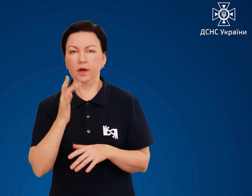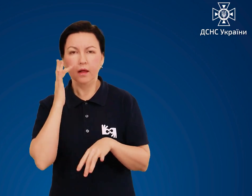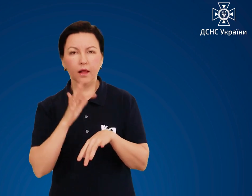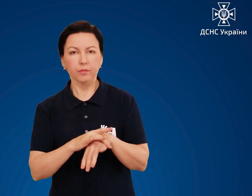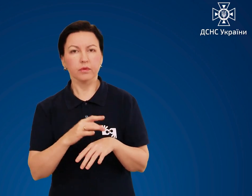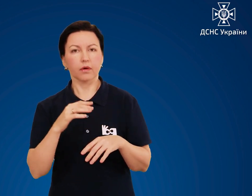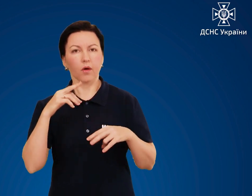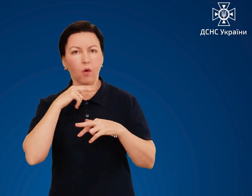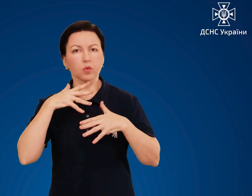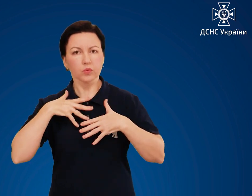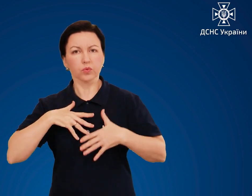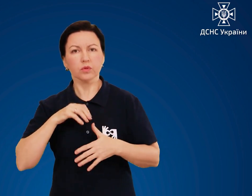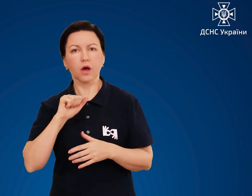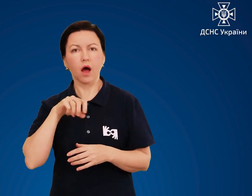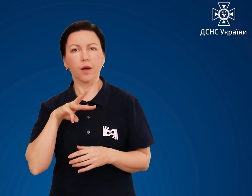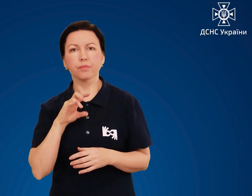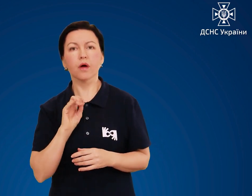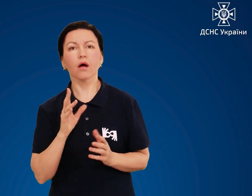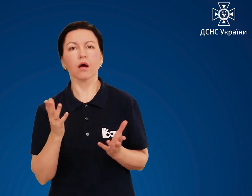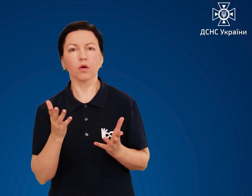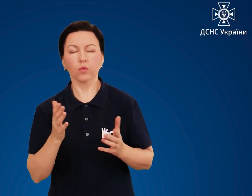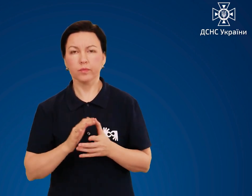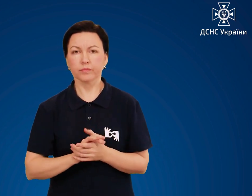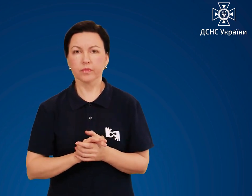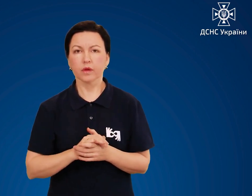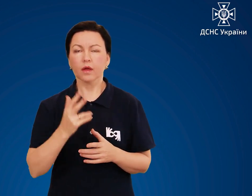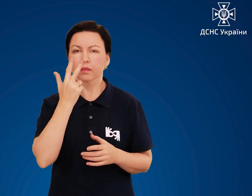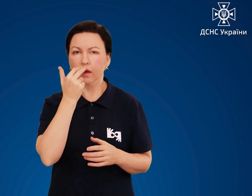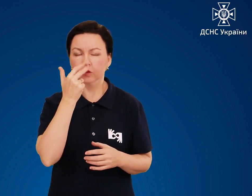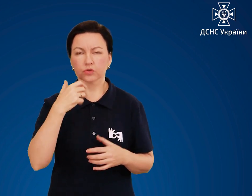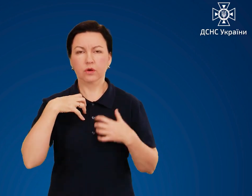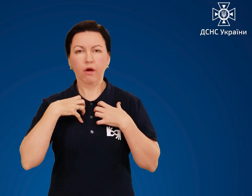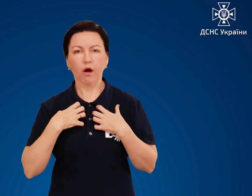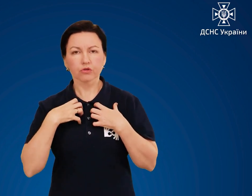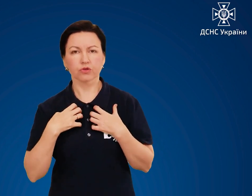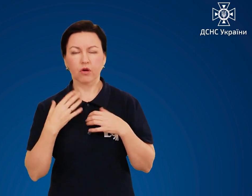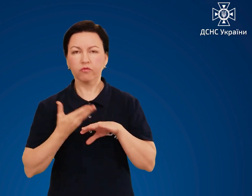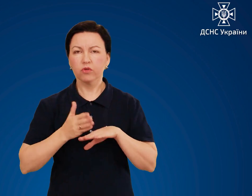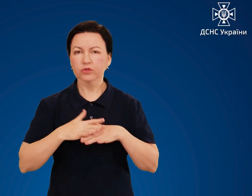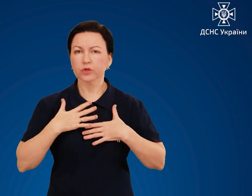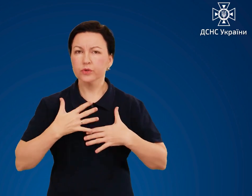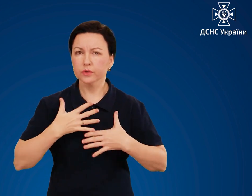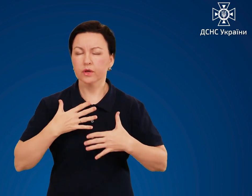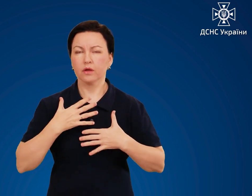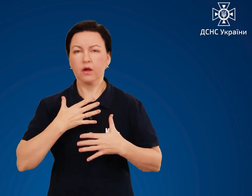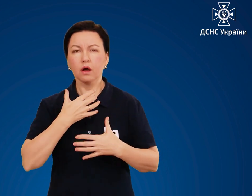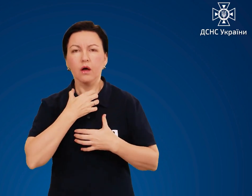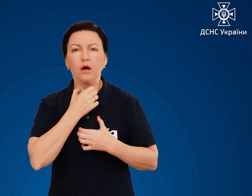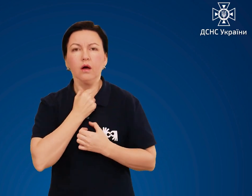отруєння аміаком Нежить, кашель, важке дихання, задуха